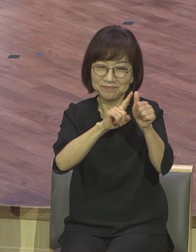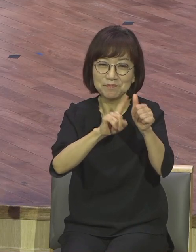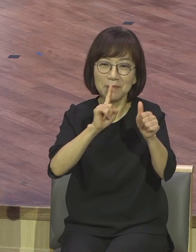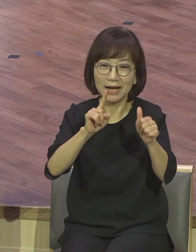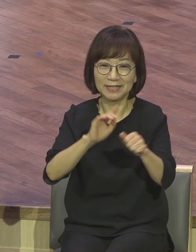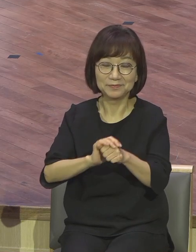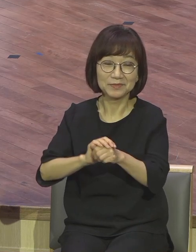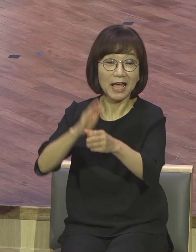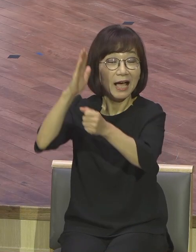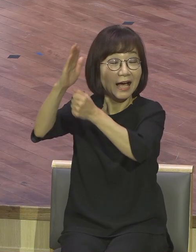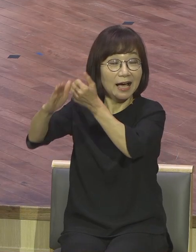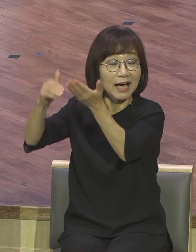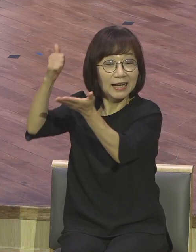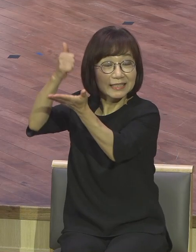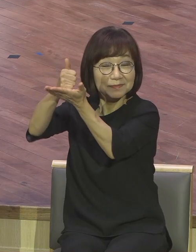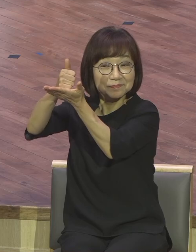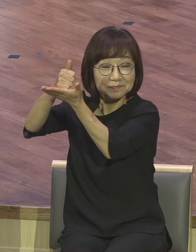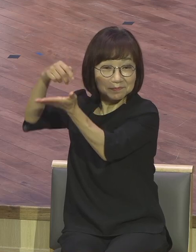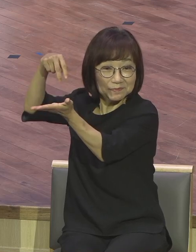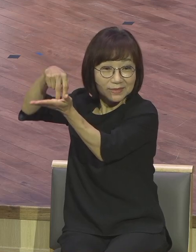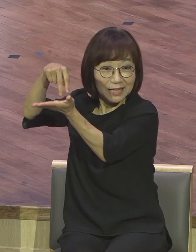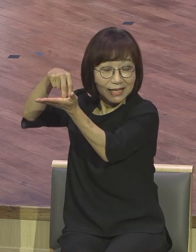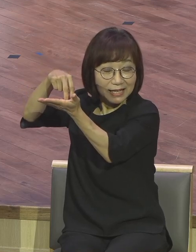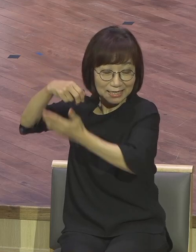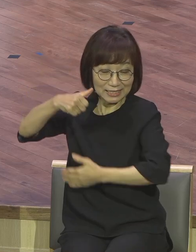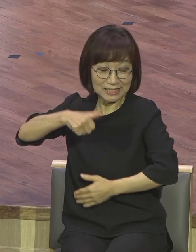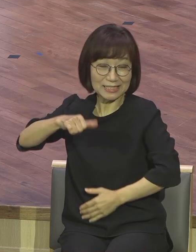자녀만 있지 손자는 없다.